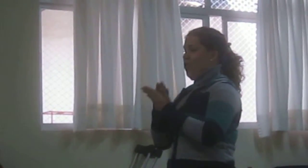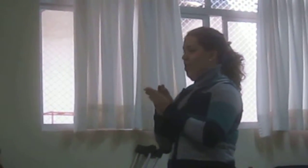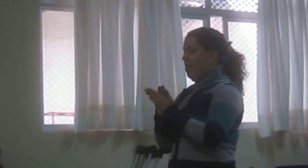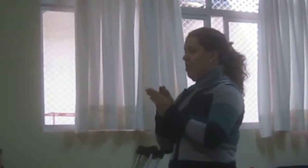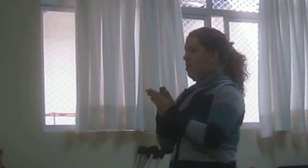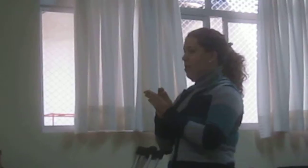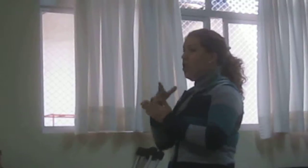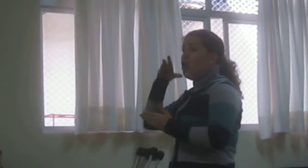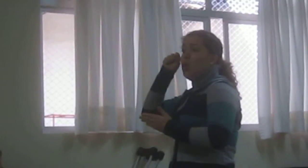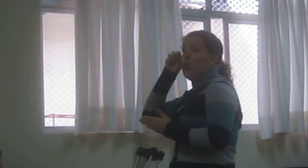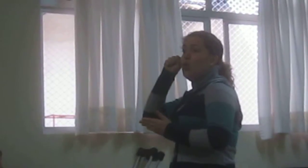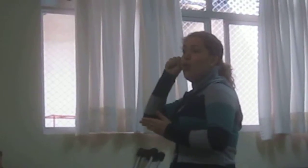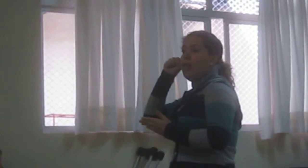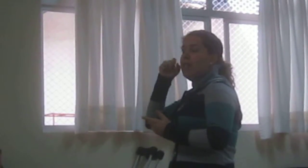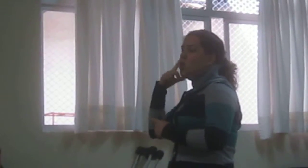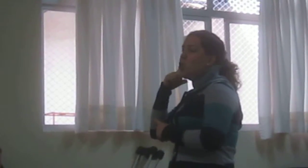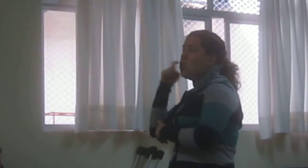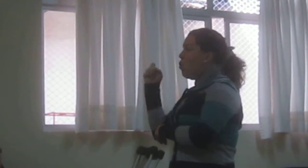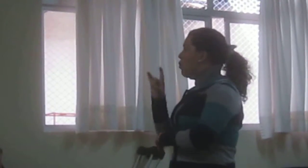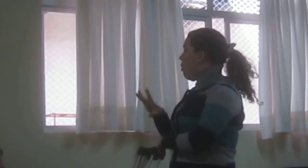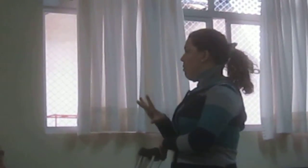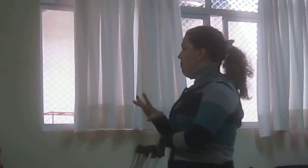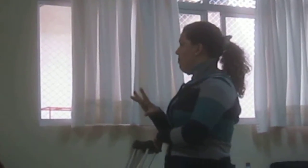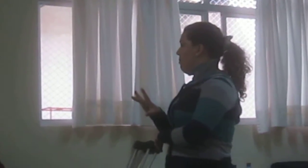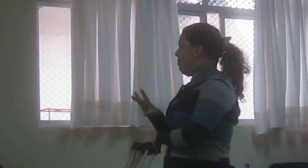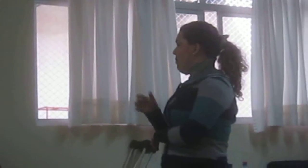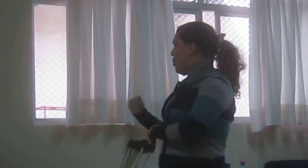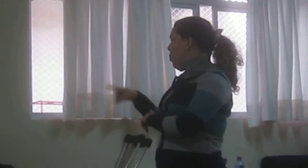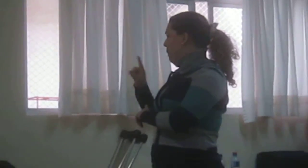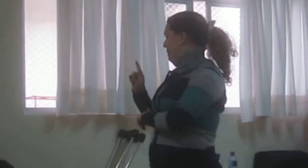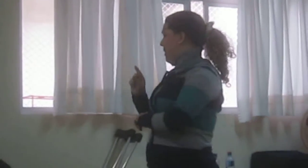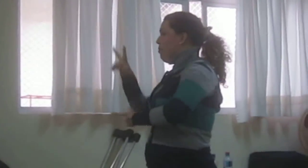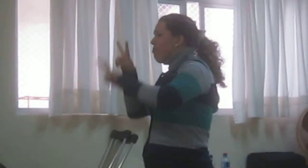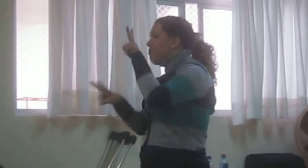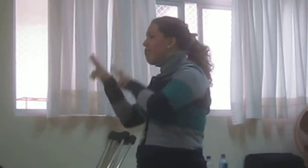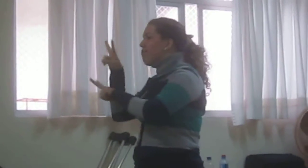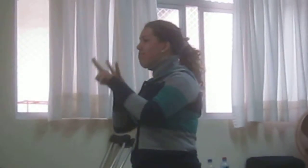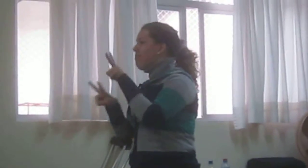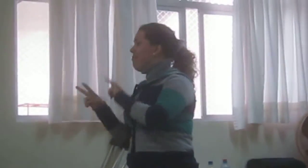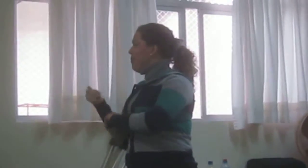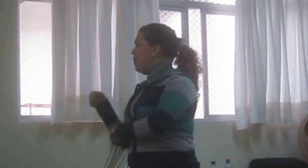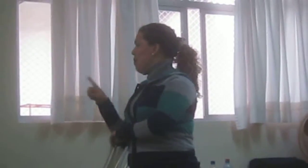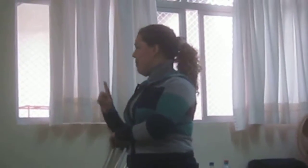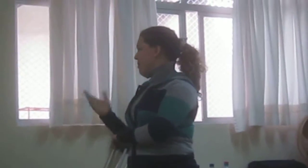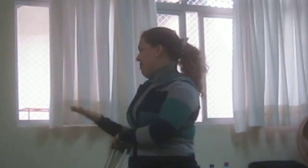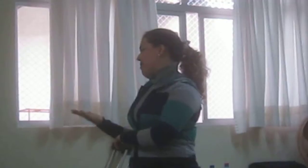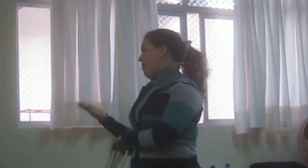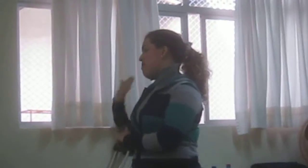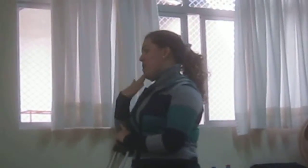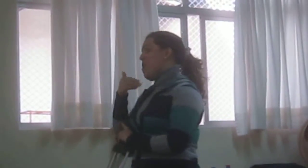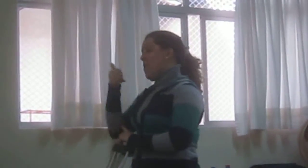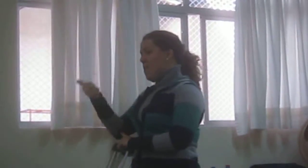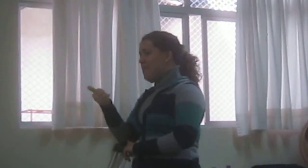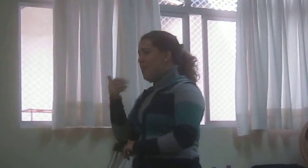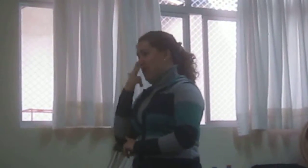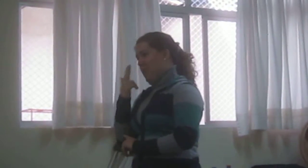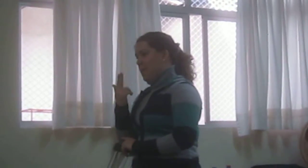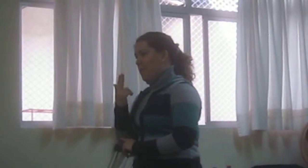ouvido e também vai usufruindo pelo som, um cego vai usufruindo pelo som e o